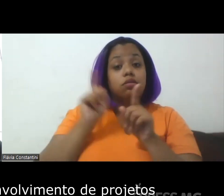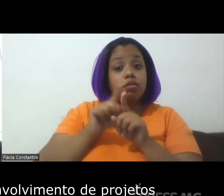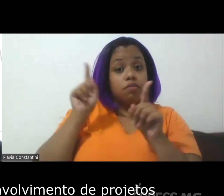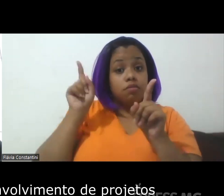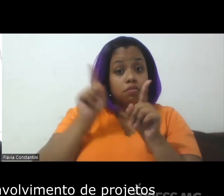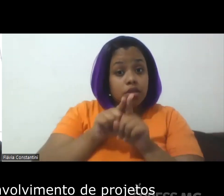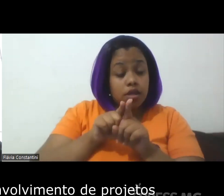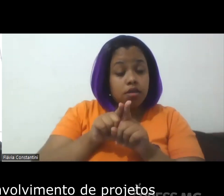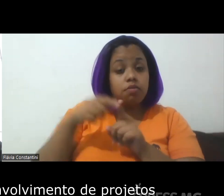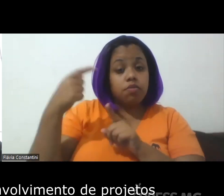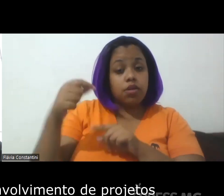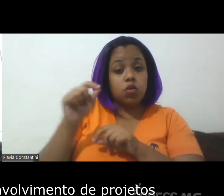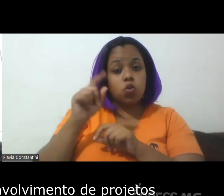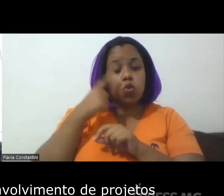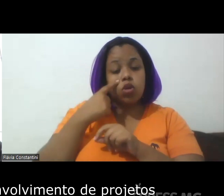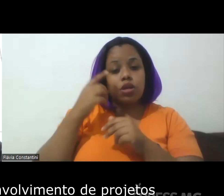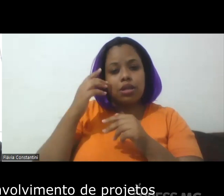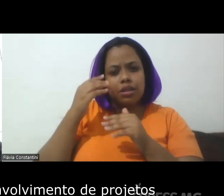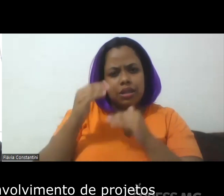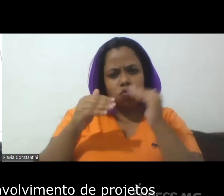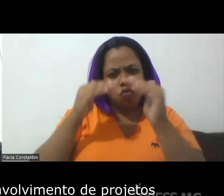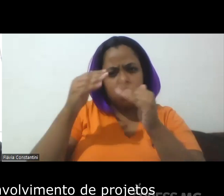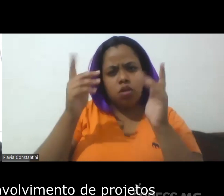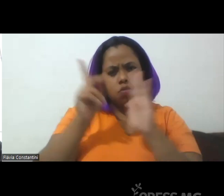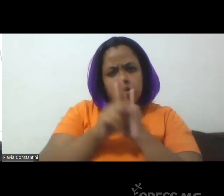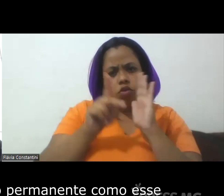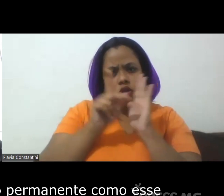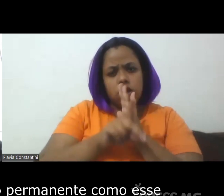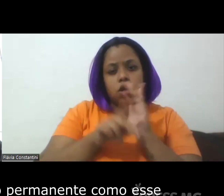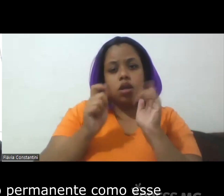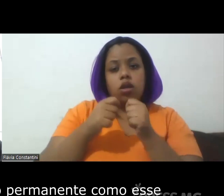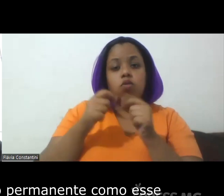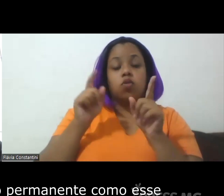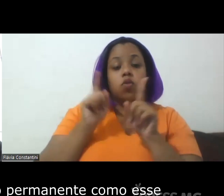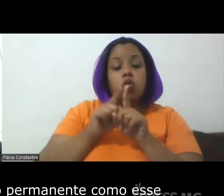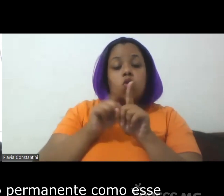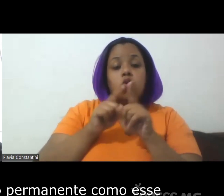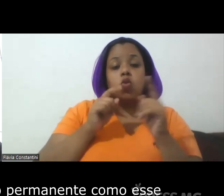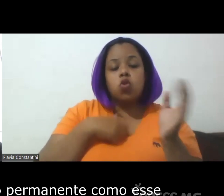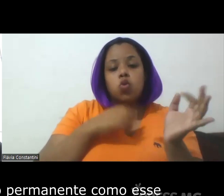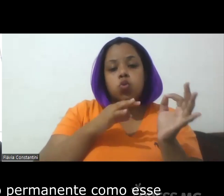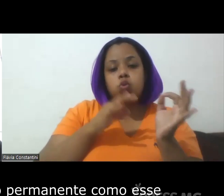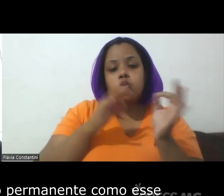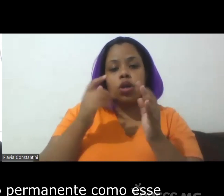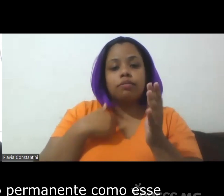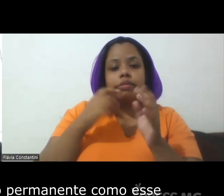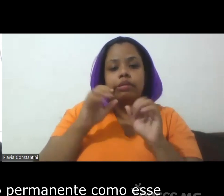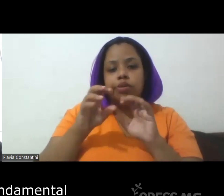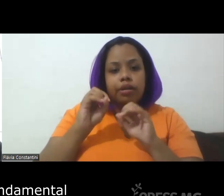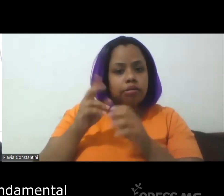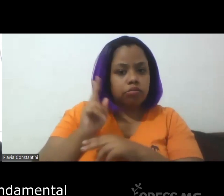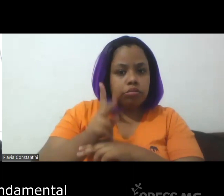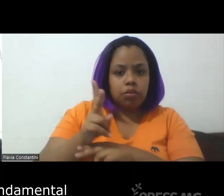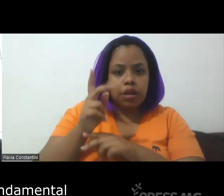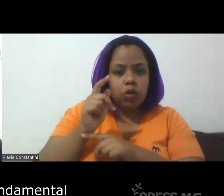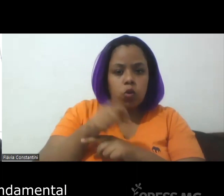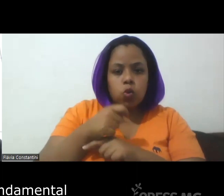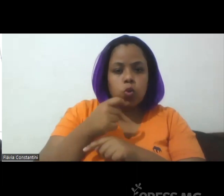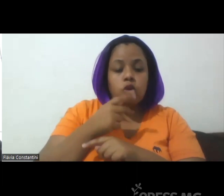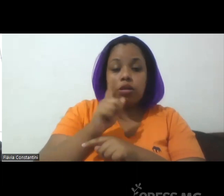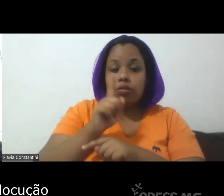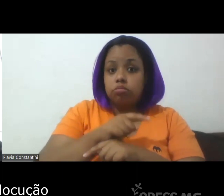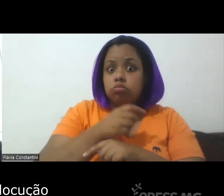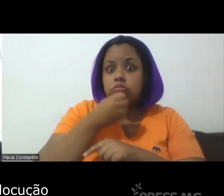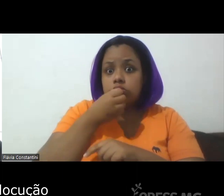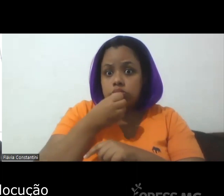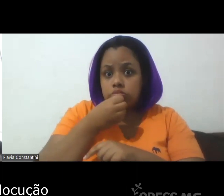necessidade de desenvolvimento de projetos né e processos de educação permanente como esse né isso é fundamental